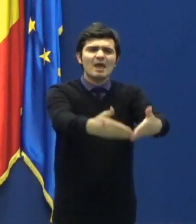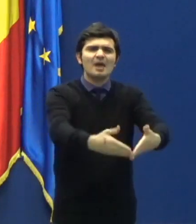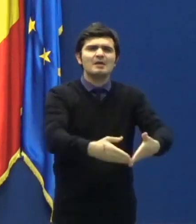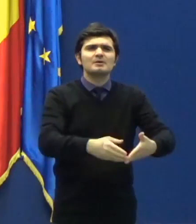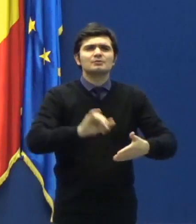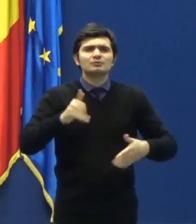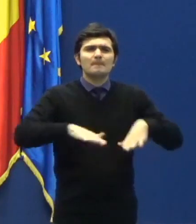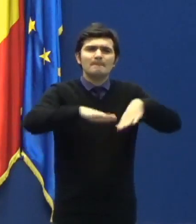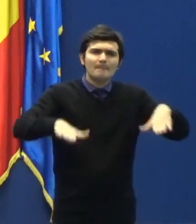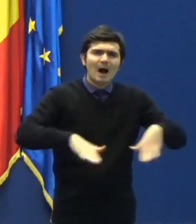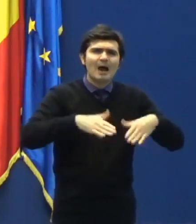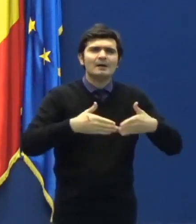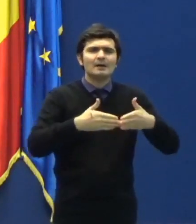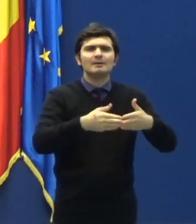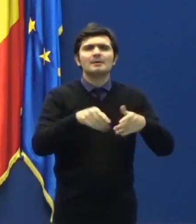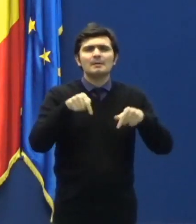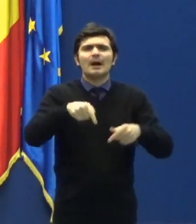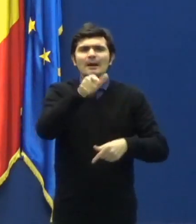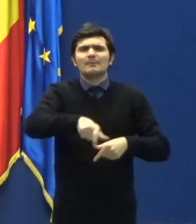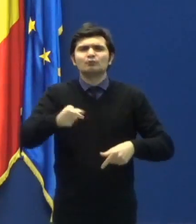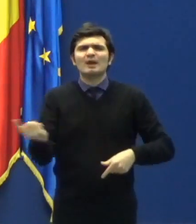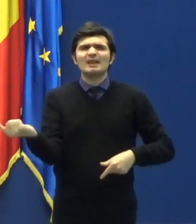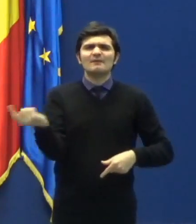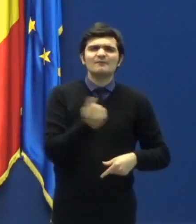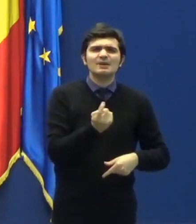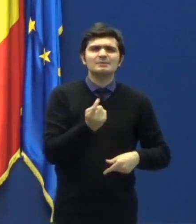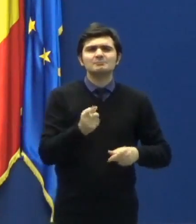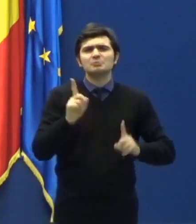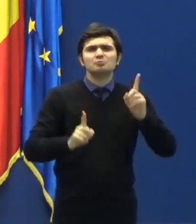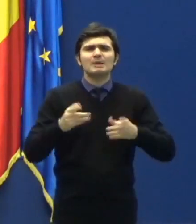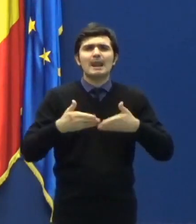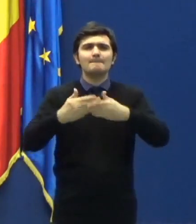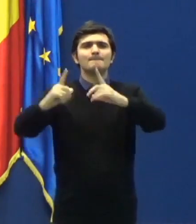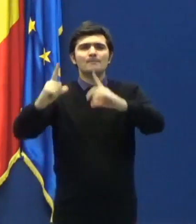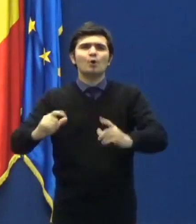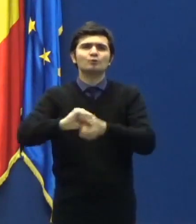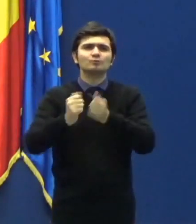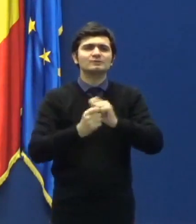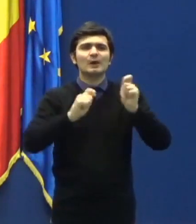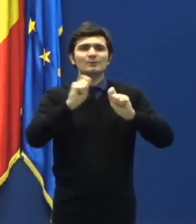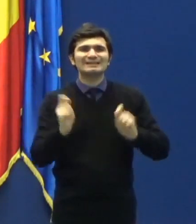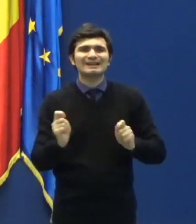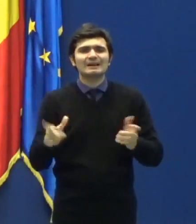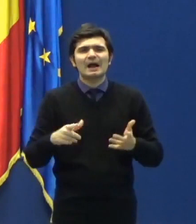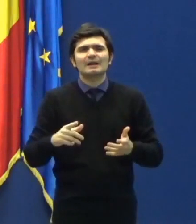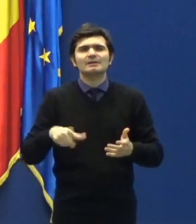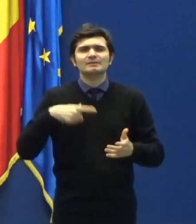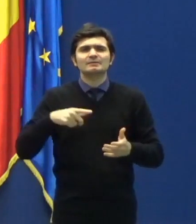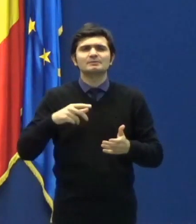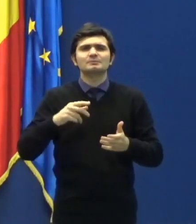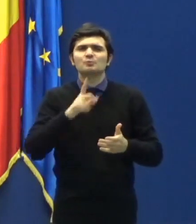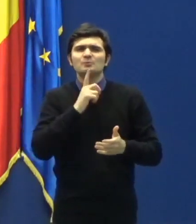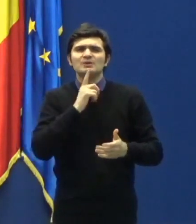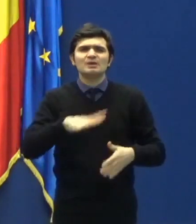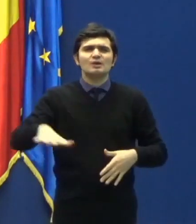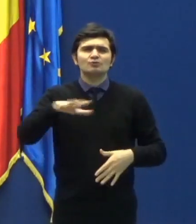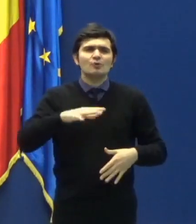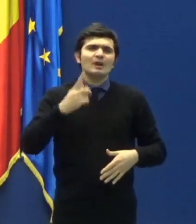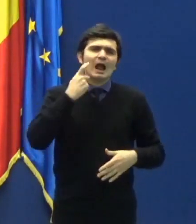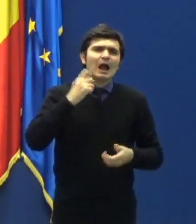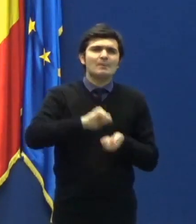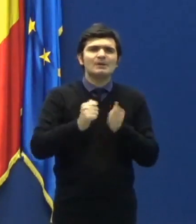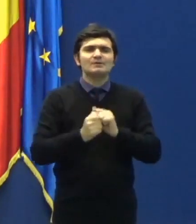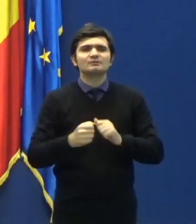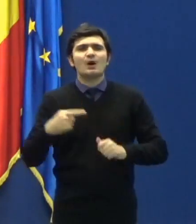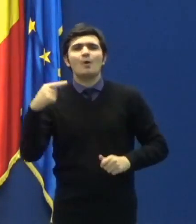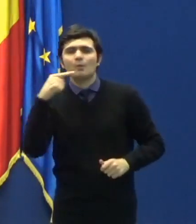sau țări catalogate ca zone roșii sau zone galbene, în